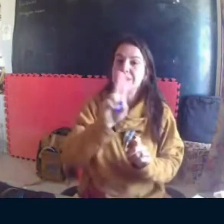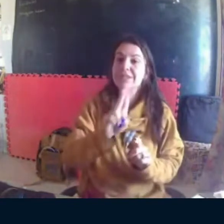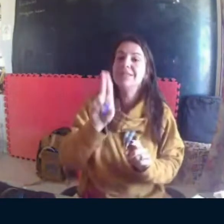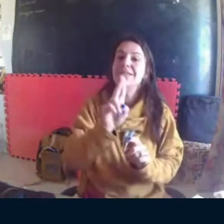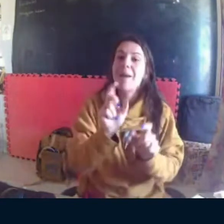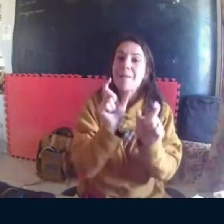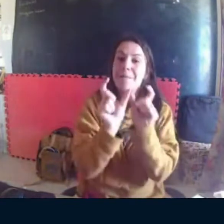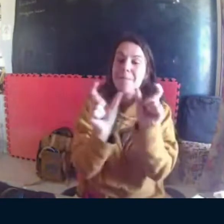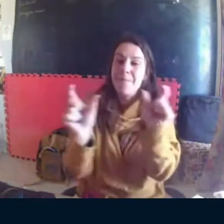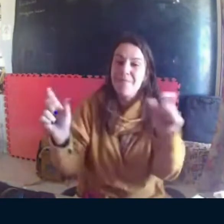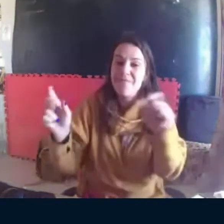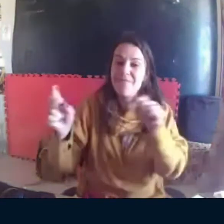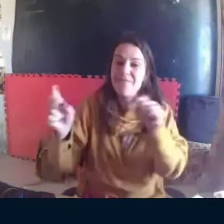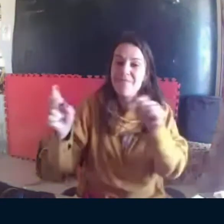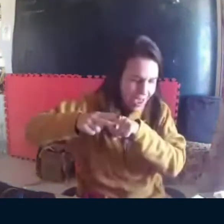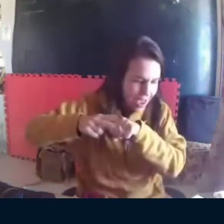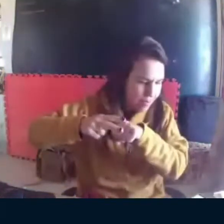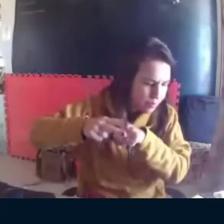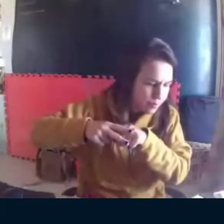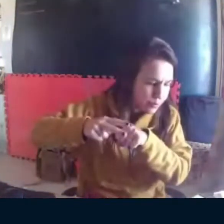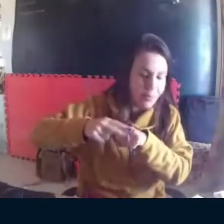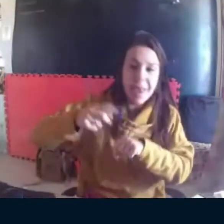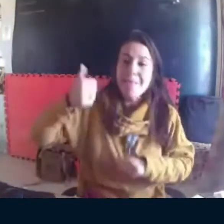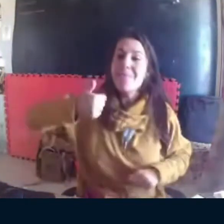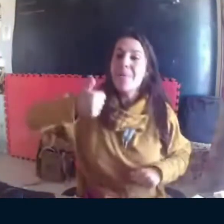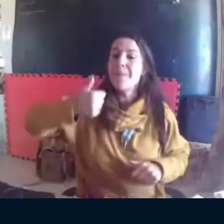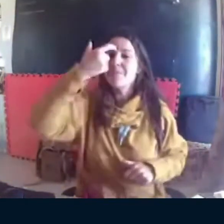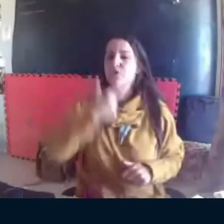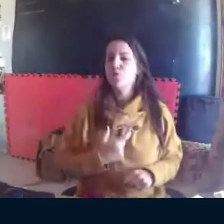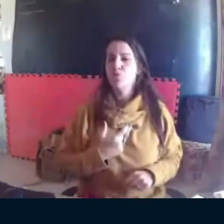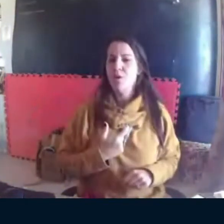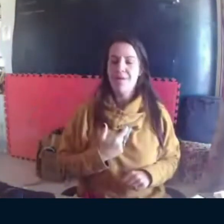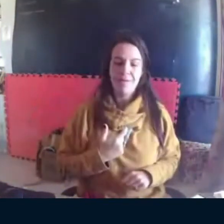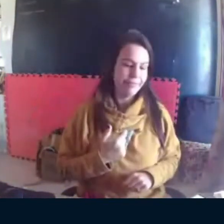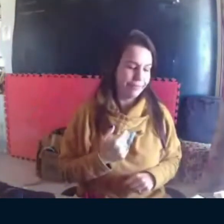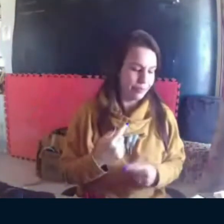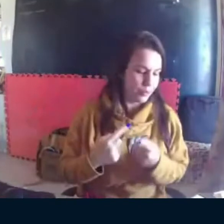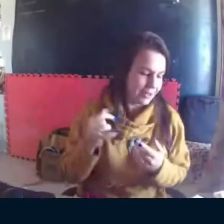Eu sugiro você usar verbos em primeira pessoa.